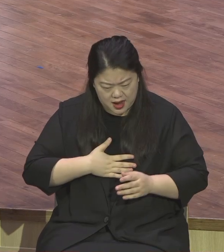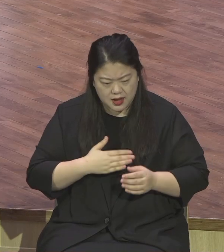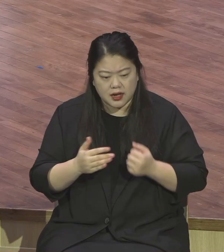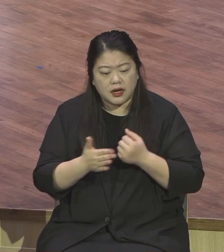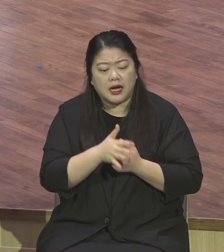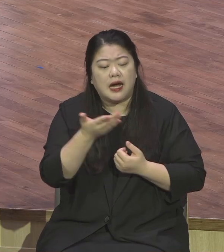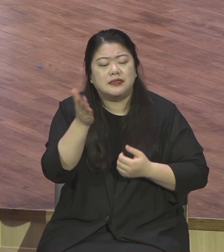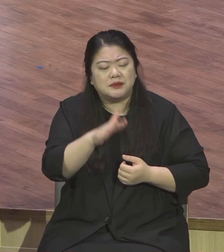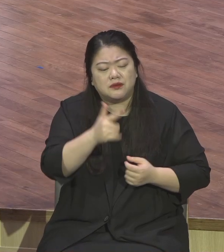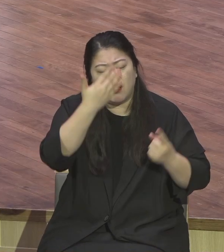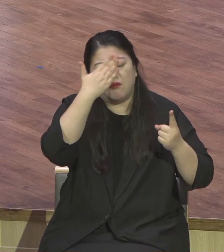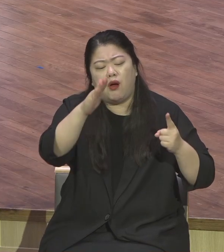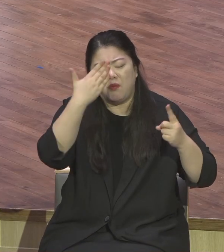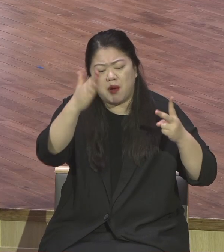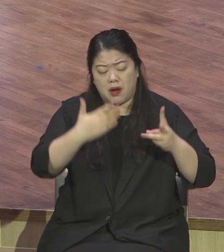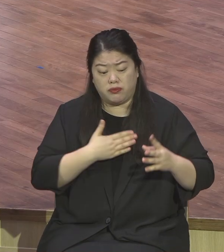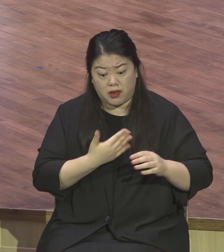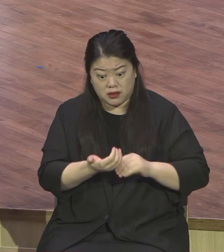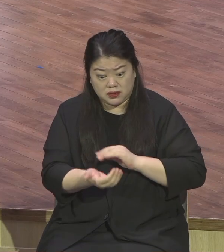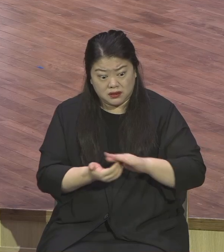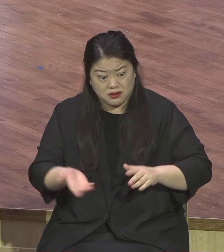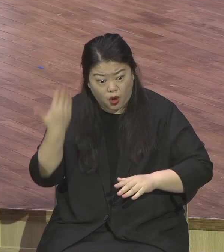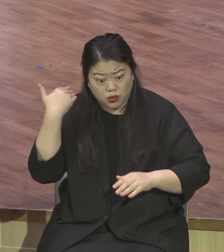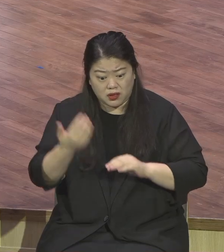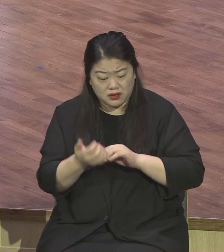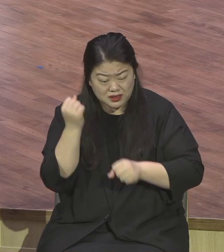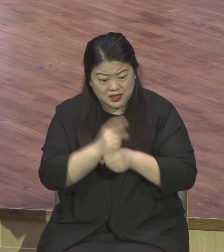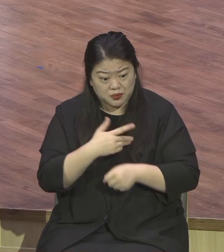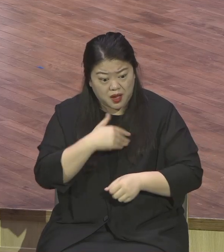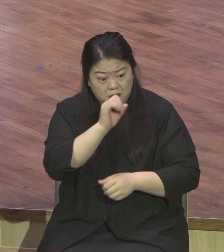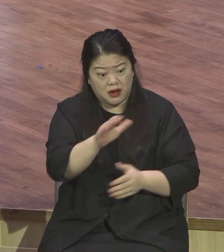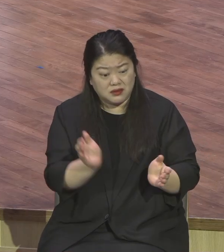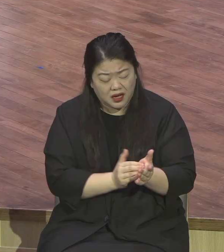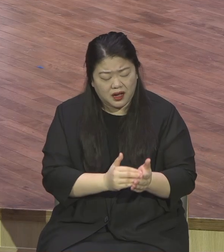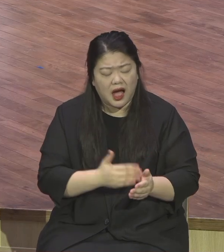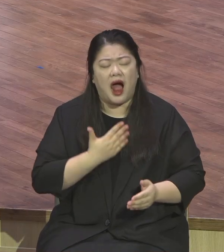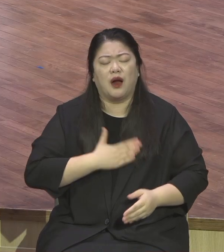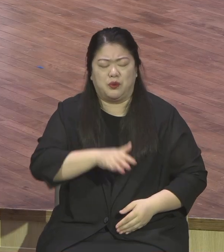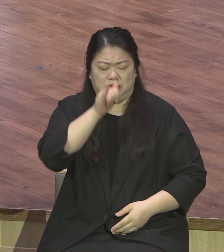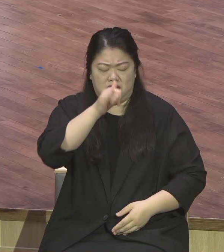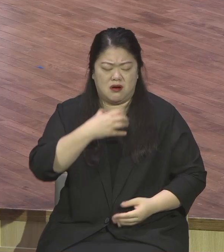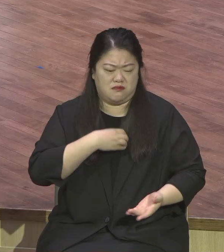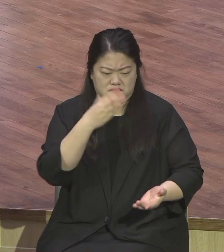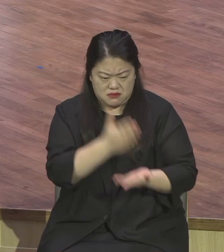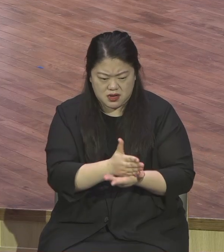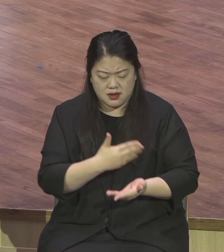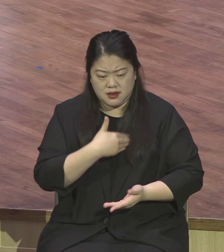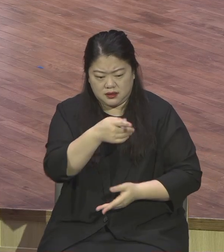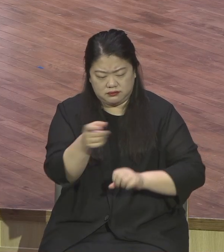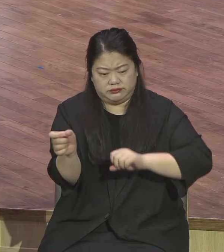가능했잖아요 이들은 예수님을 보냈을 때와는 180도 달라졌어요